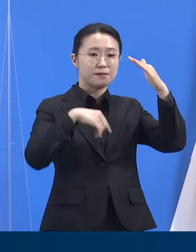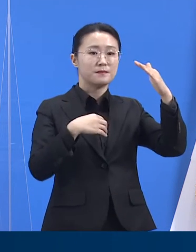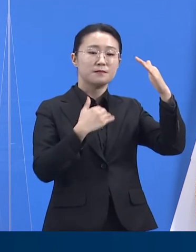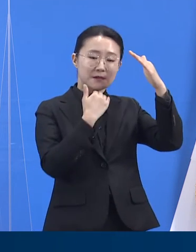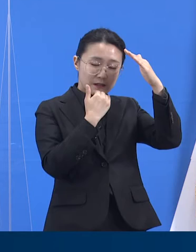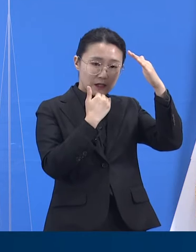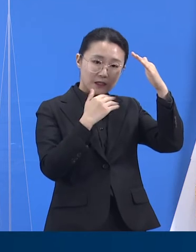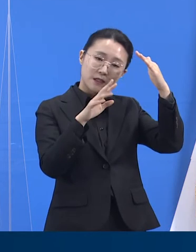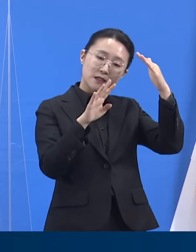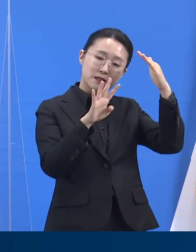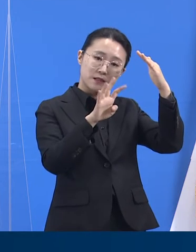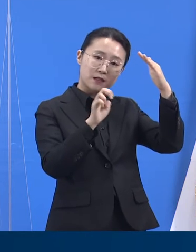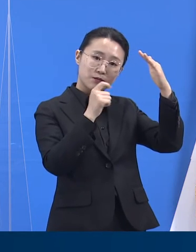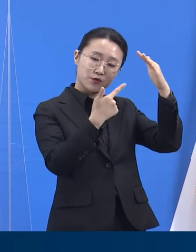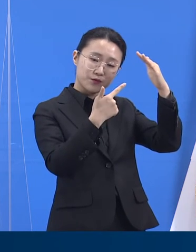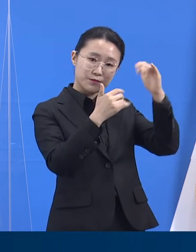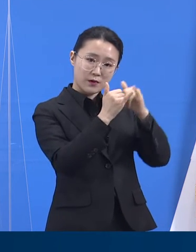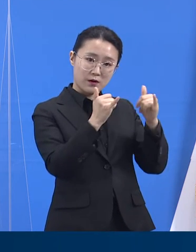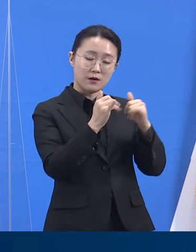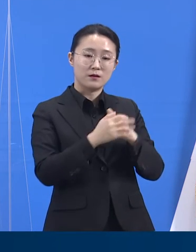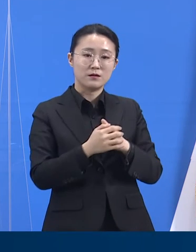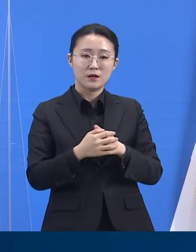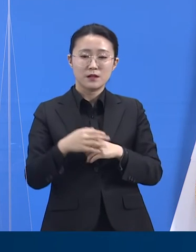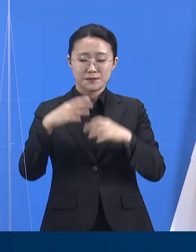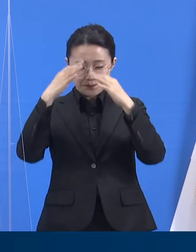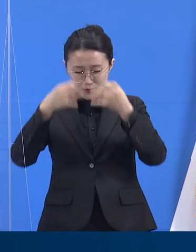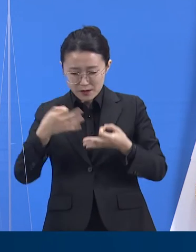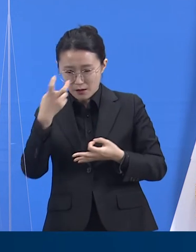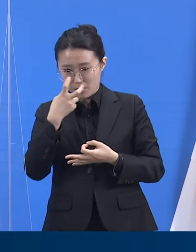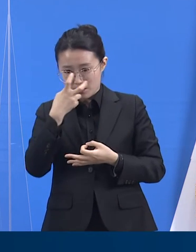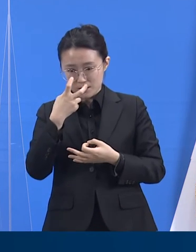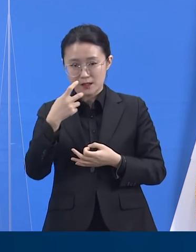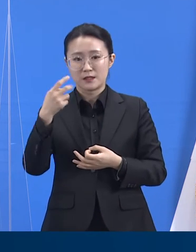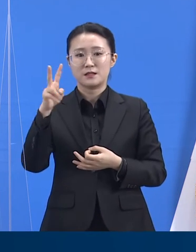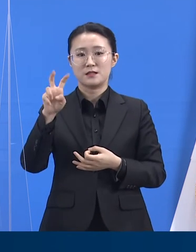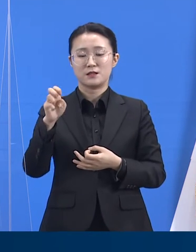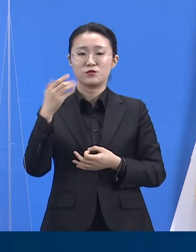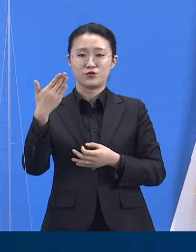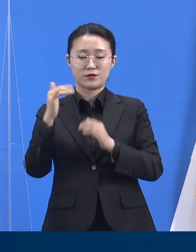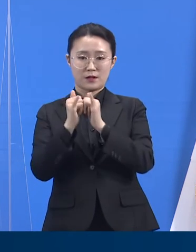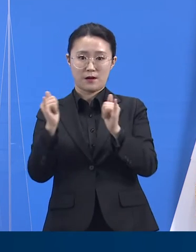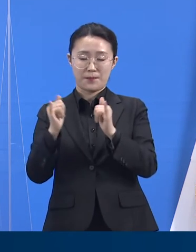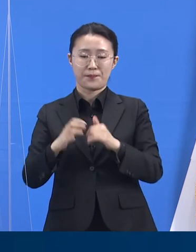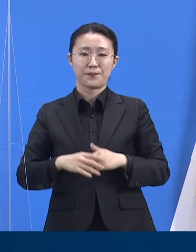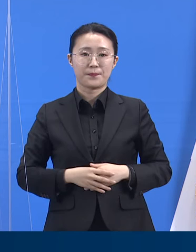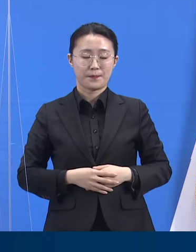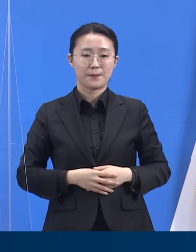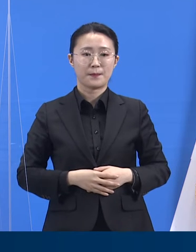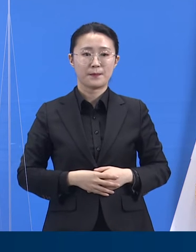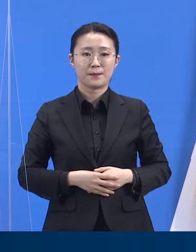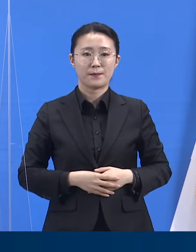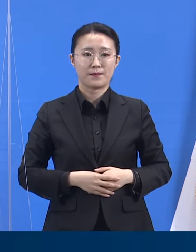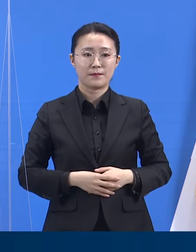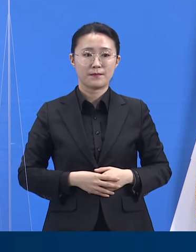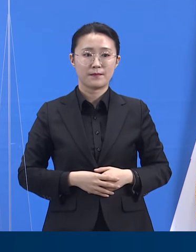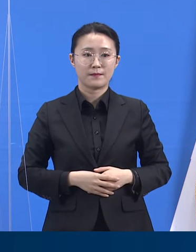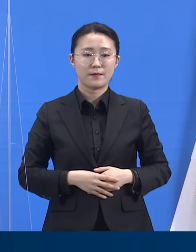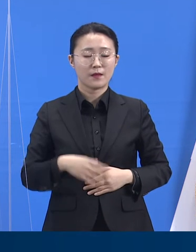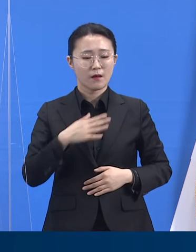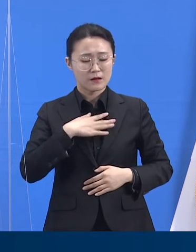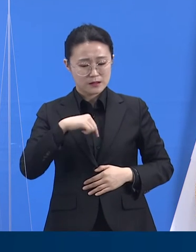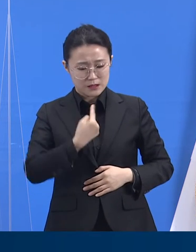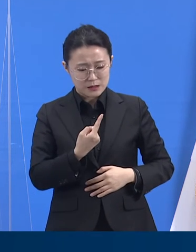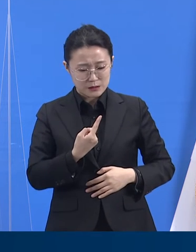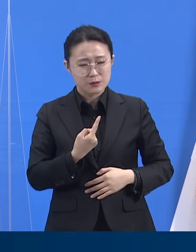최초 지표 환자는 모임 참석 하루 전날부터 증상이 발현된 것으로 조사되기도 했습니다. 본인의 몸